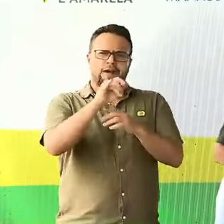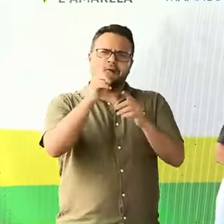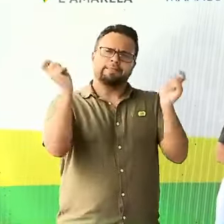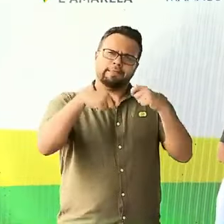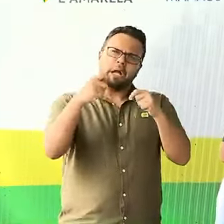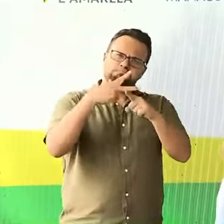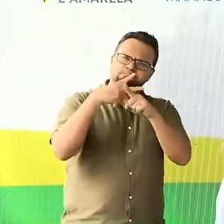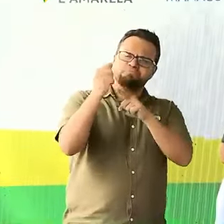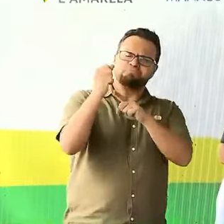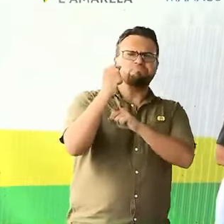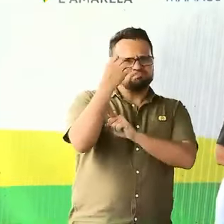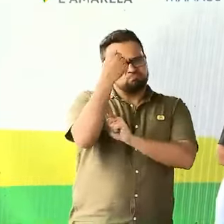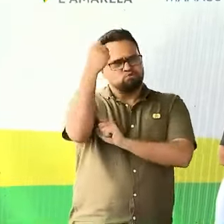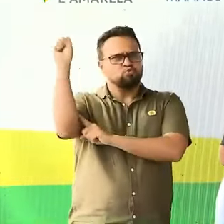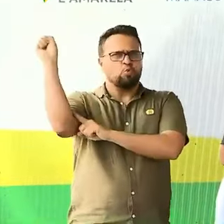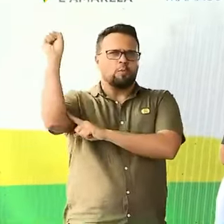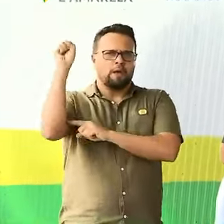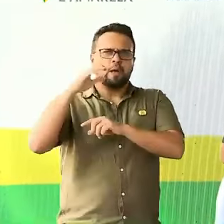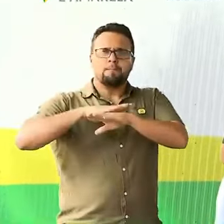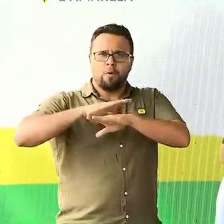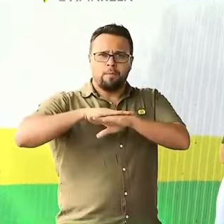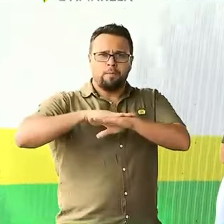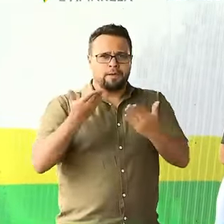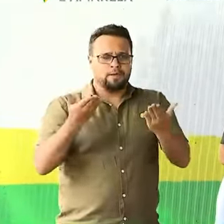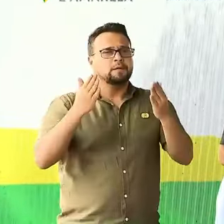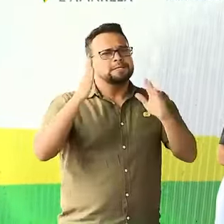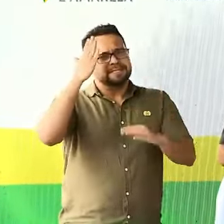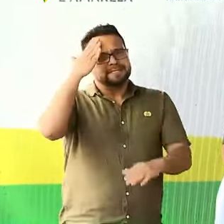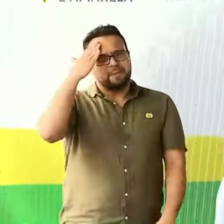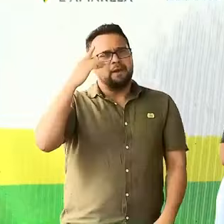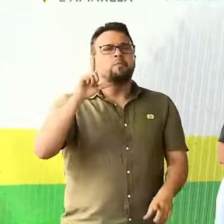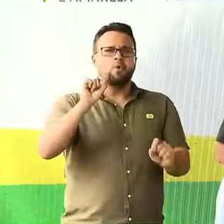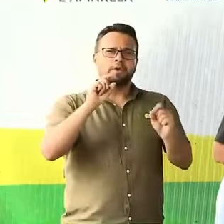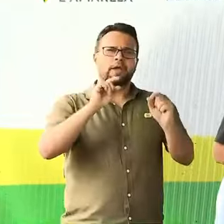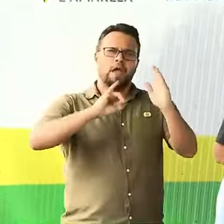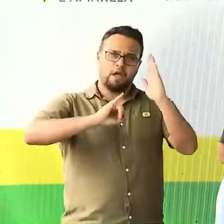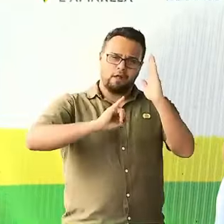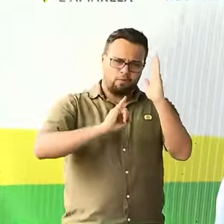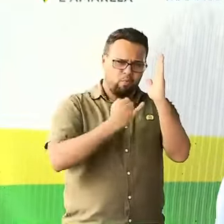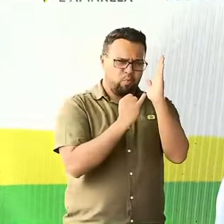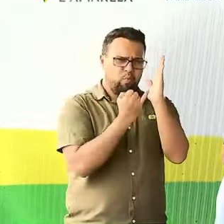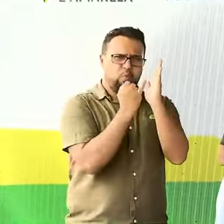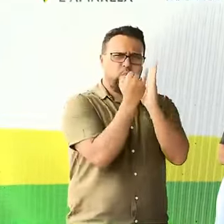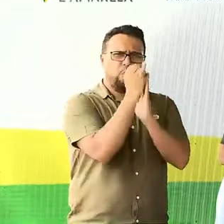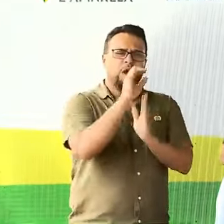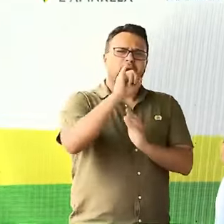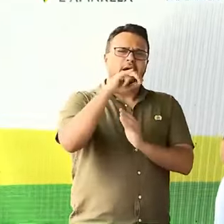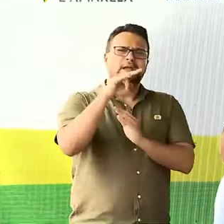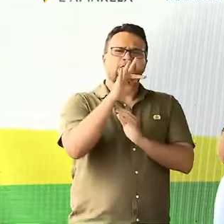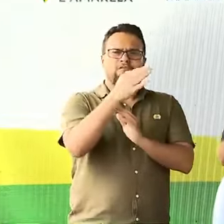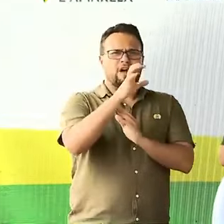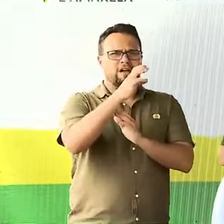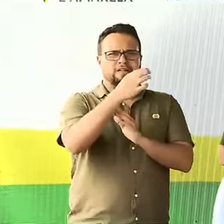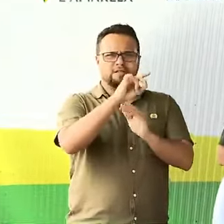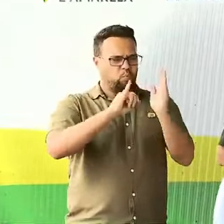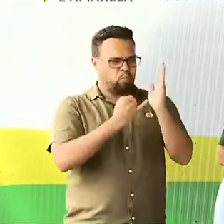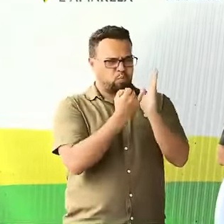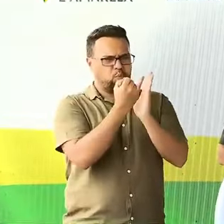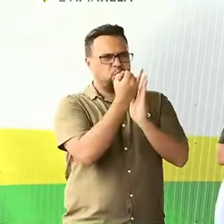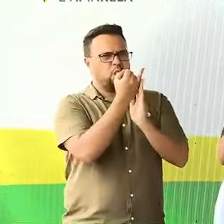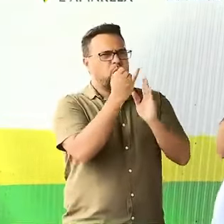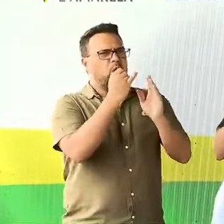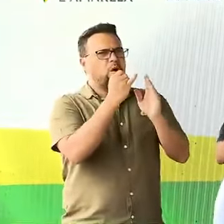esses momentos. Sabemos que a inflação está batendo na porta de vocês, mas lá atrás,